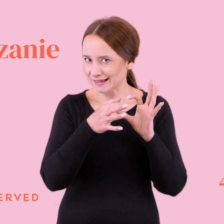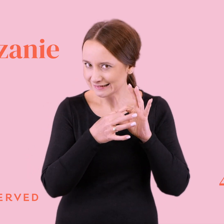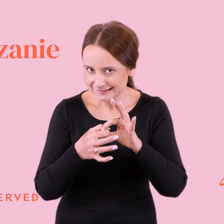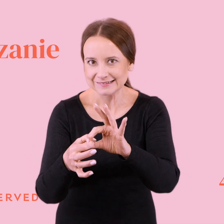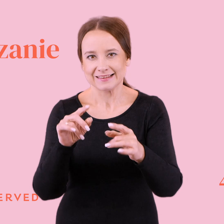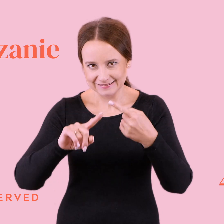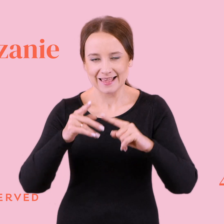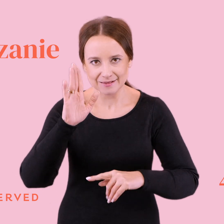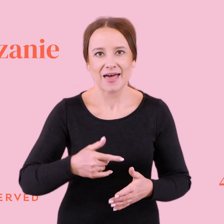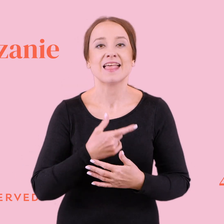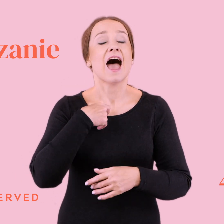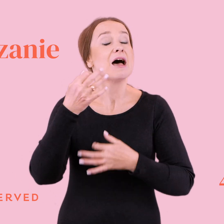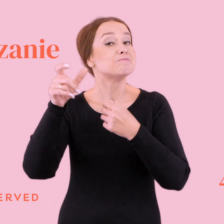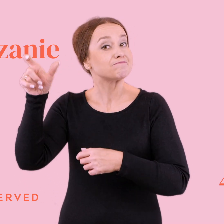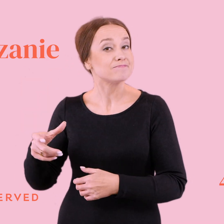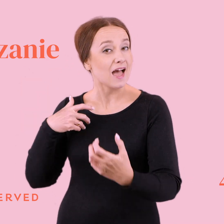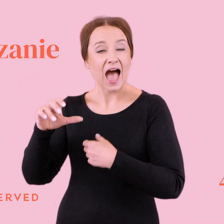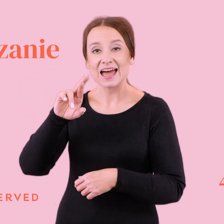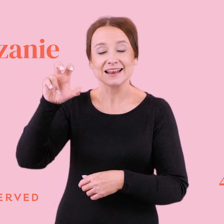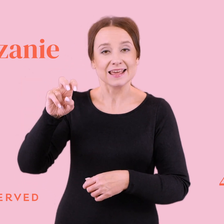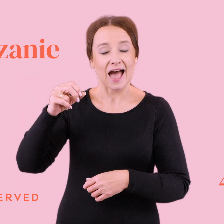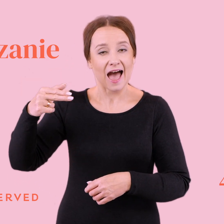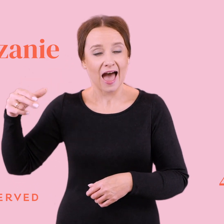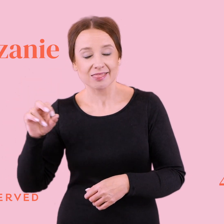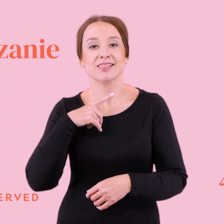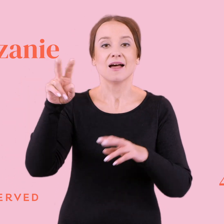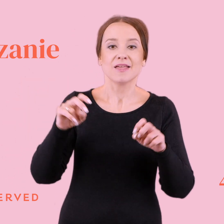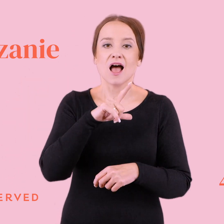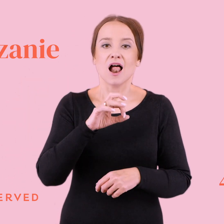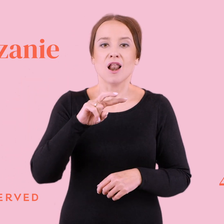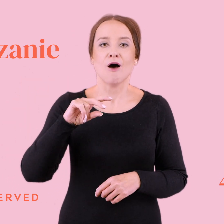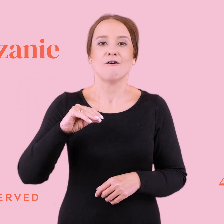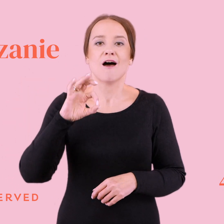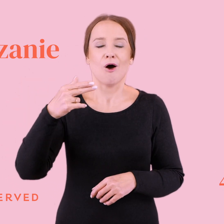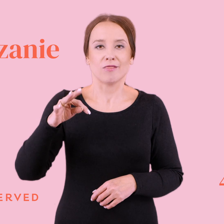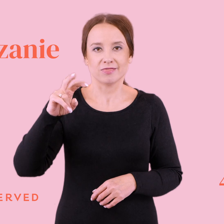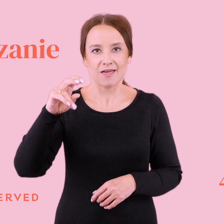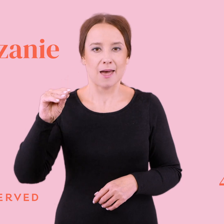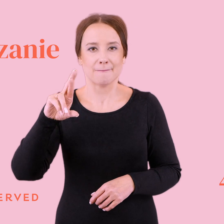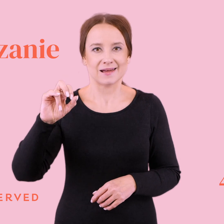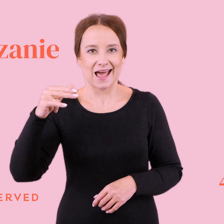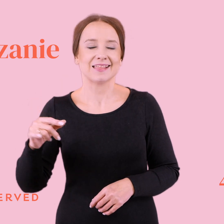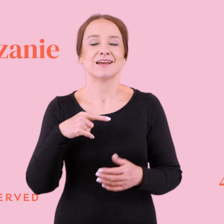sensu. A śpiewa ją Rihanna i jest to piosenka pod tytułem Love on the Brain, czyli miłość na mózgu.